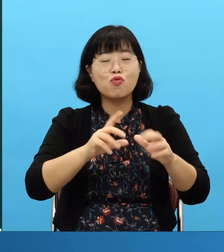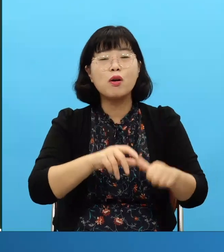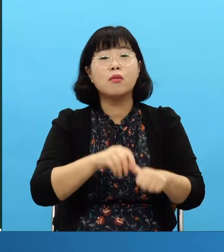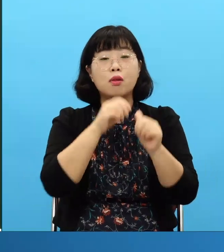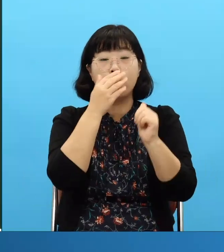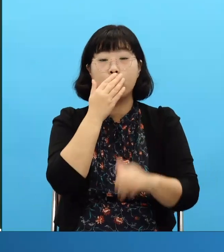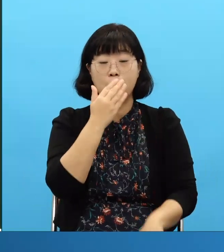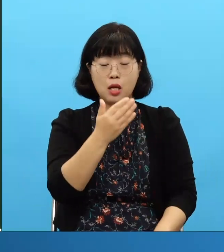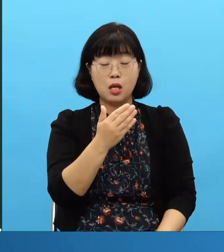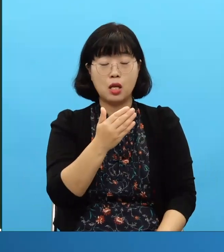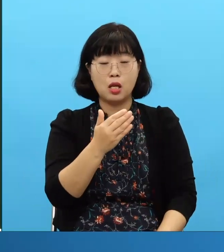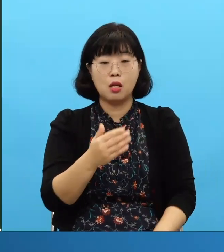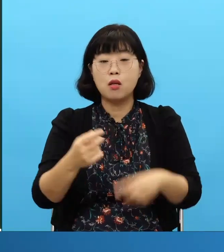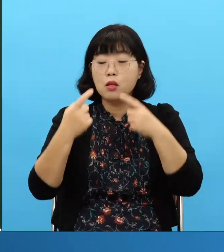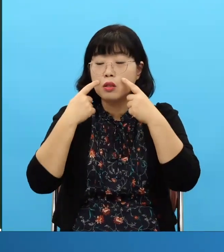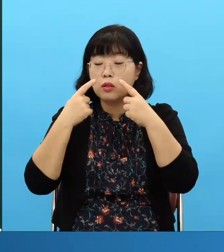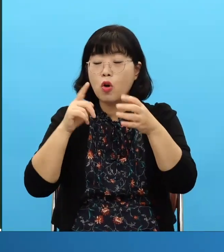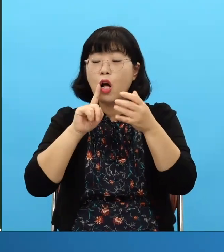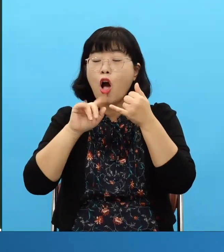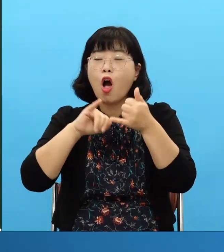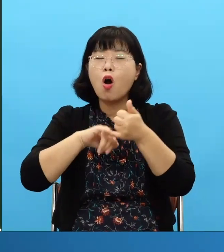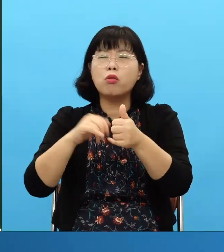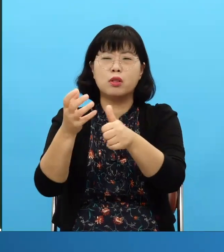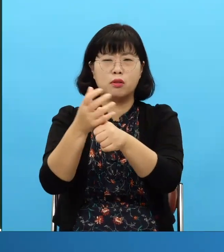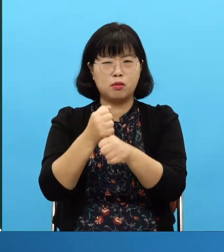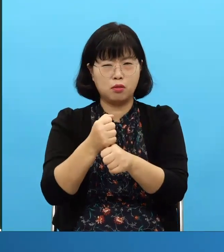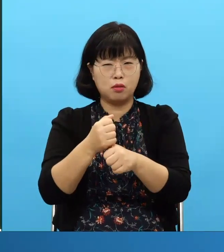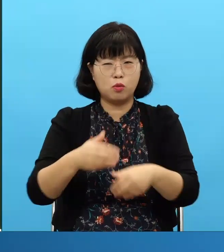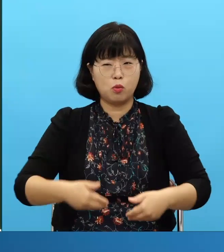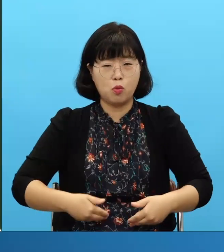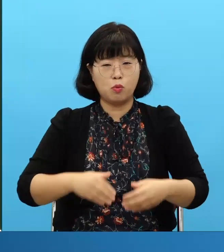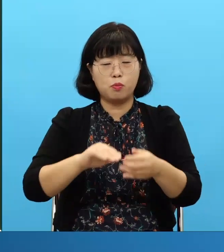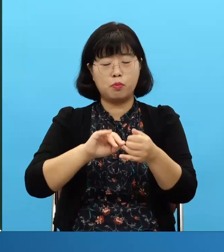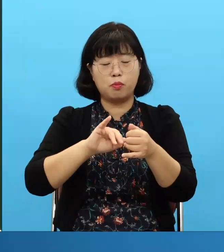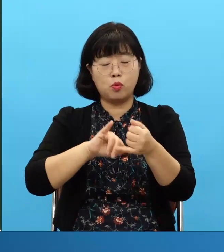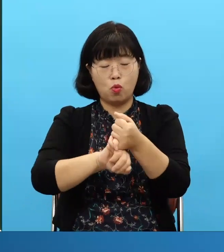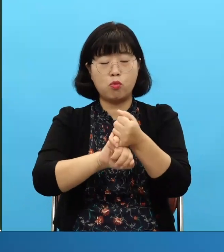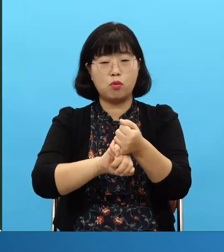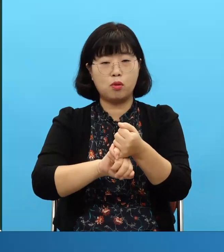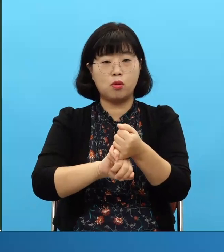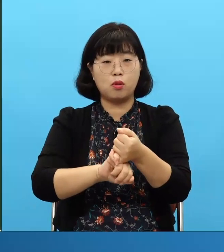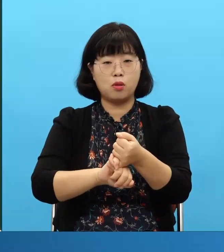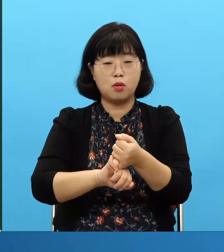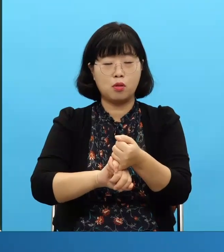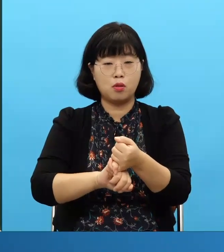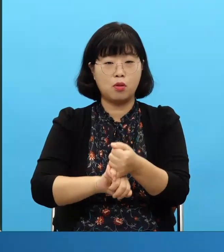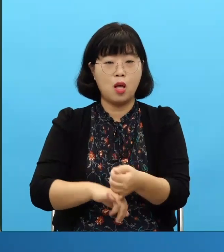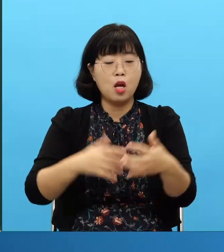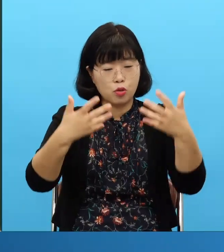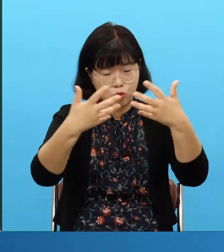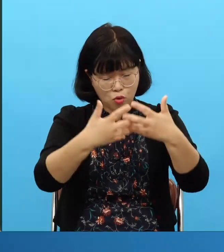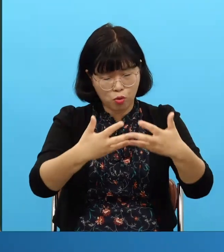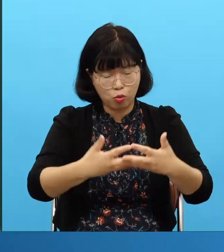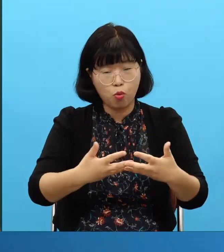tomar el pacto correcto la palabra correcta la aplicación de eso es diferente por completo